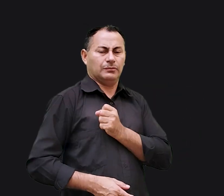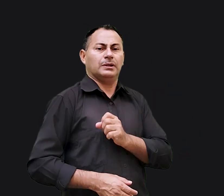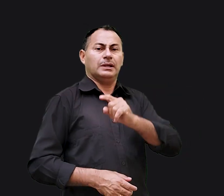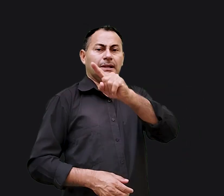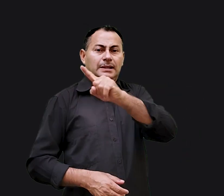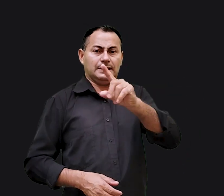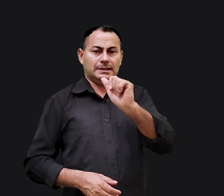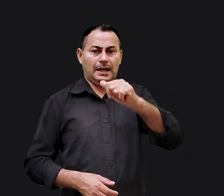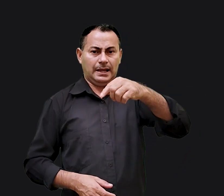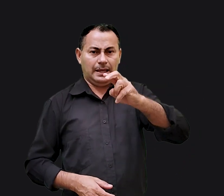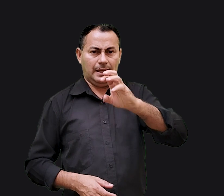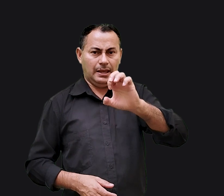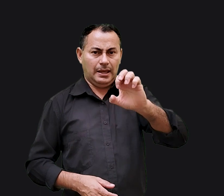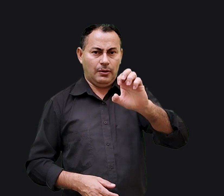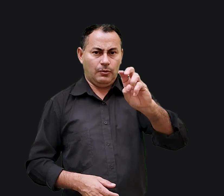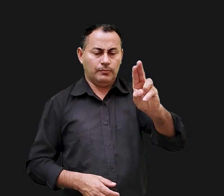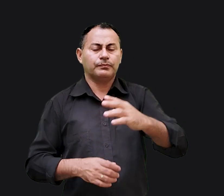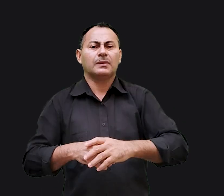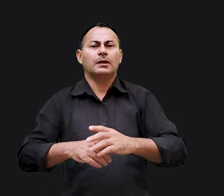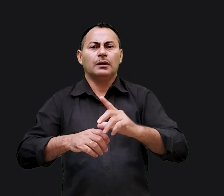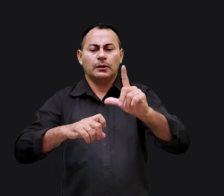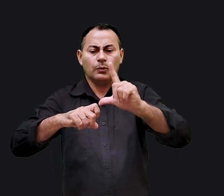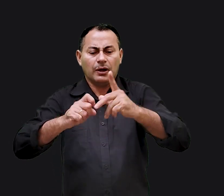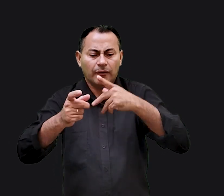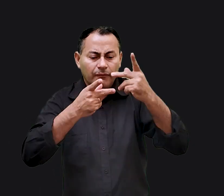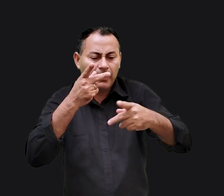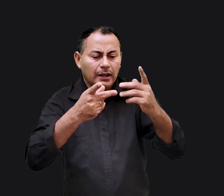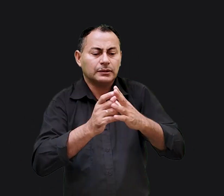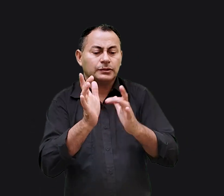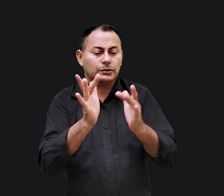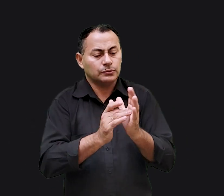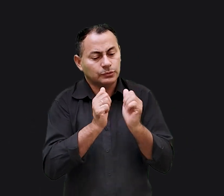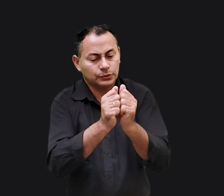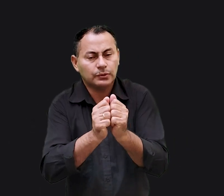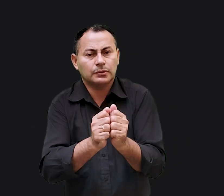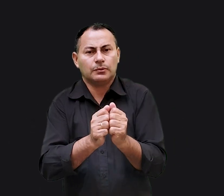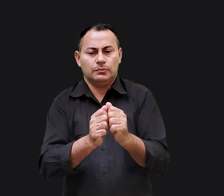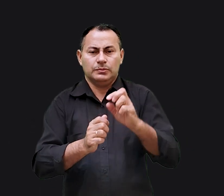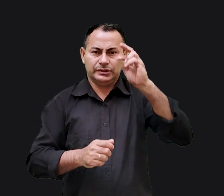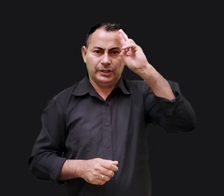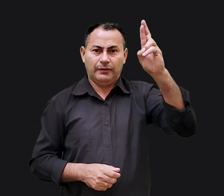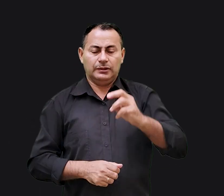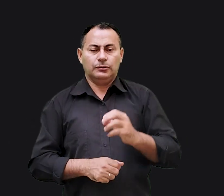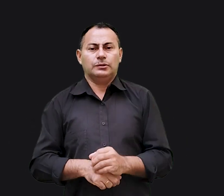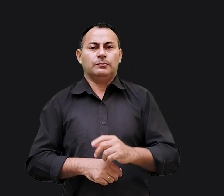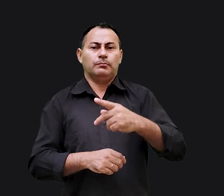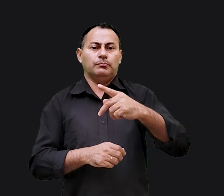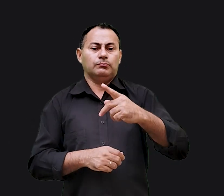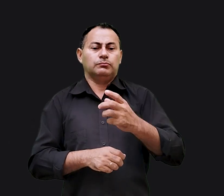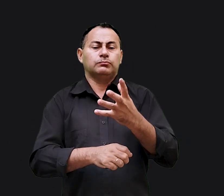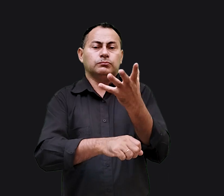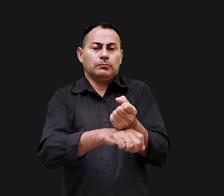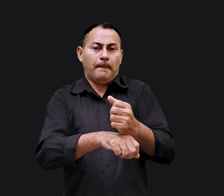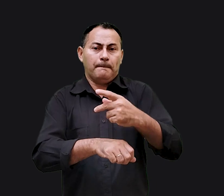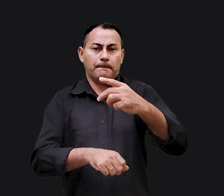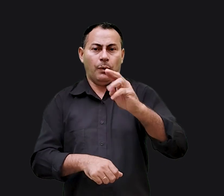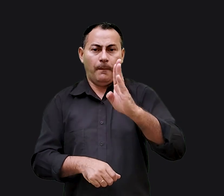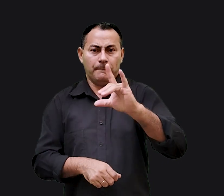Zaqueu. Lucas retratou Jesus andando com o chefe dos publicanos enquanto todos o criticavam. Mas Lucas quis mostrar que